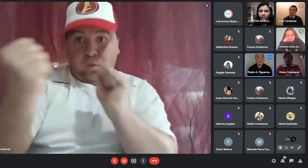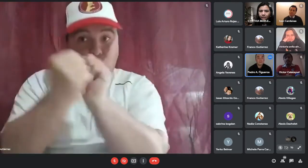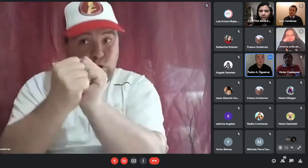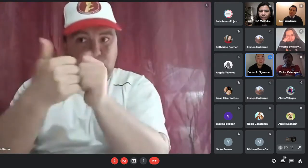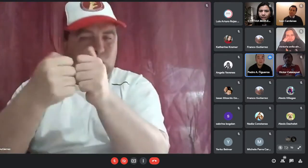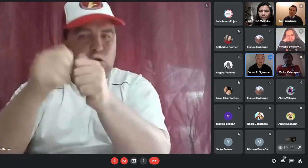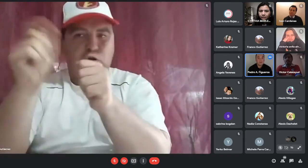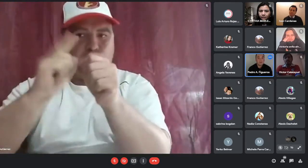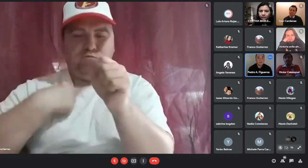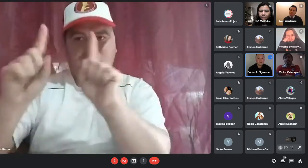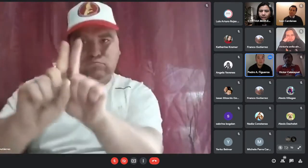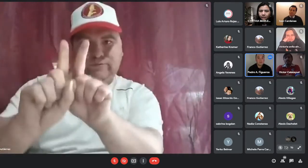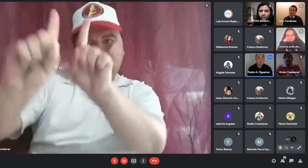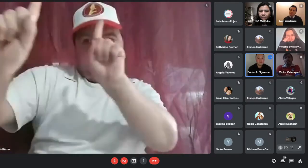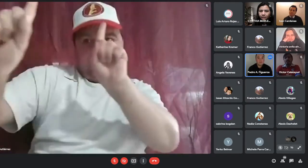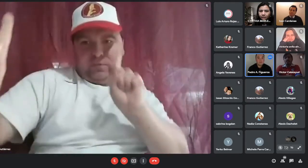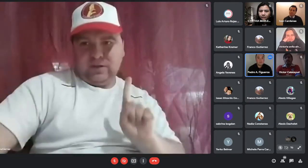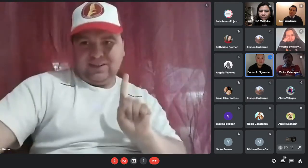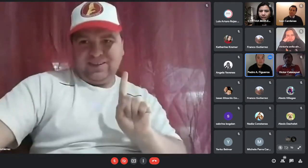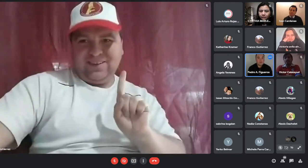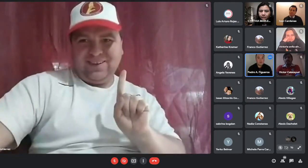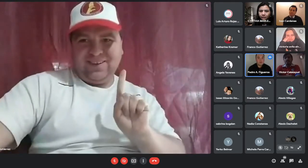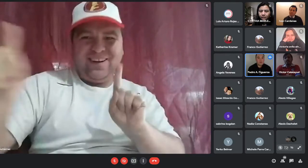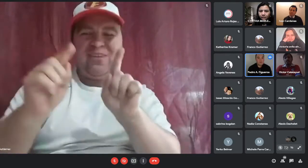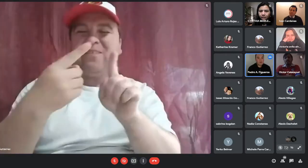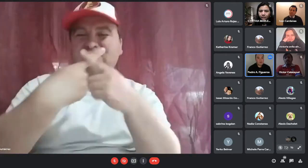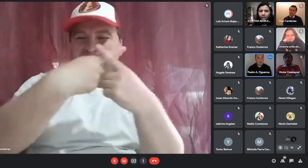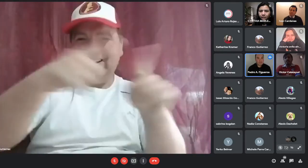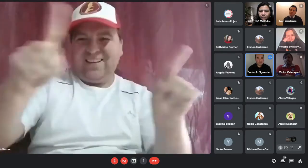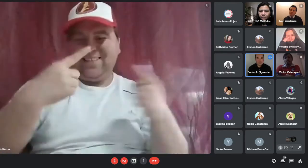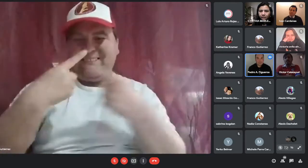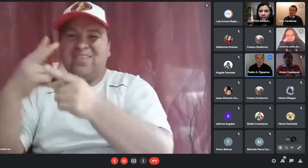yo vivo aparte en otra casa